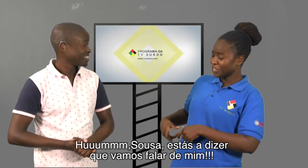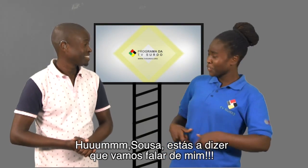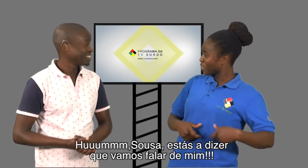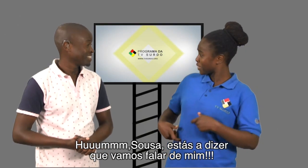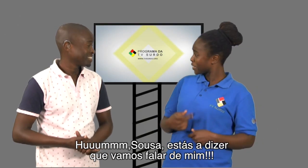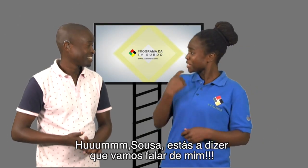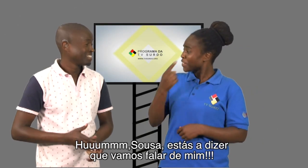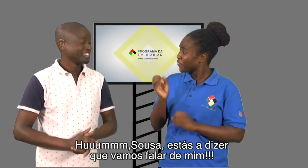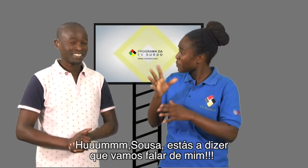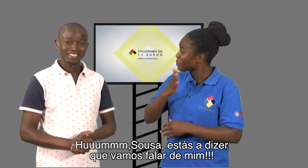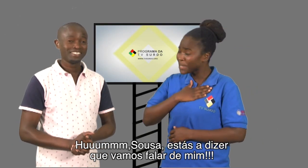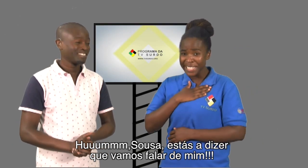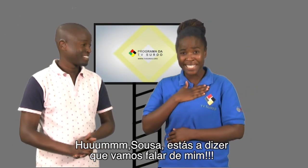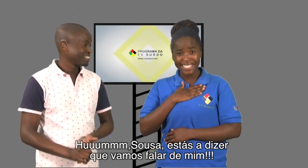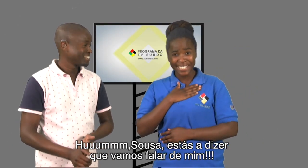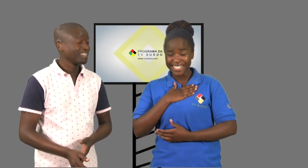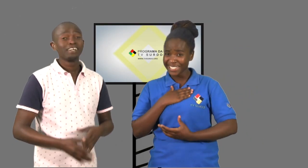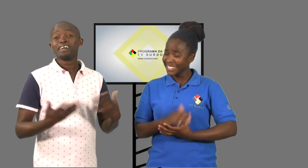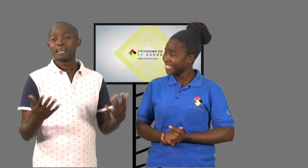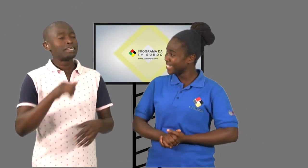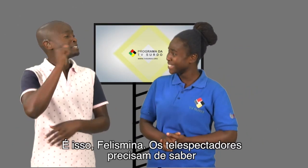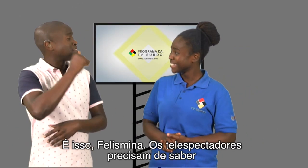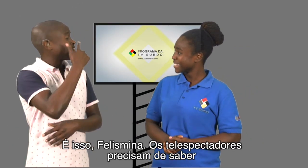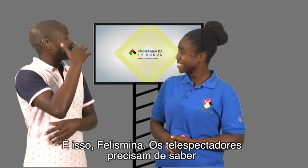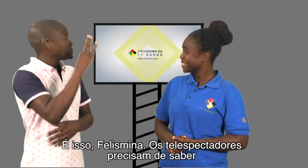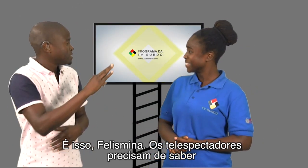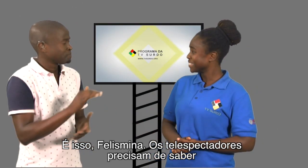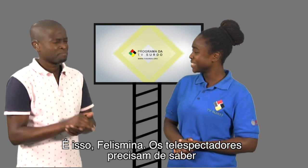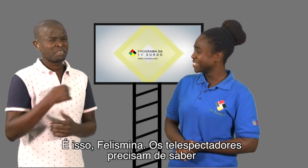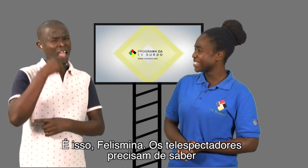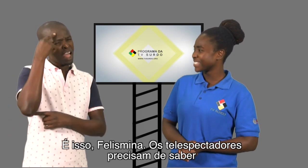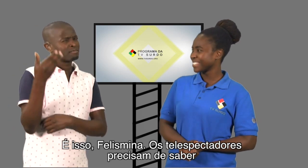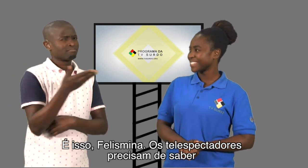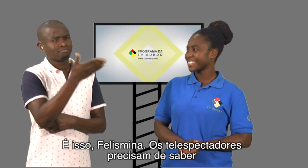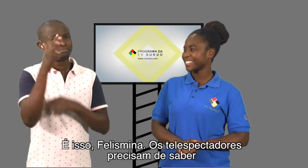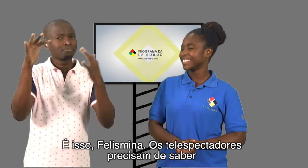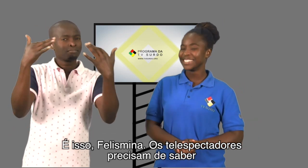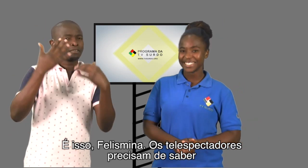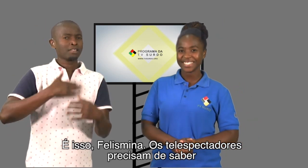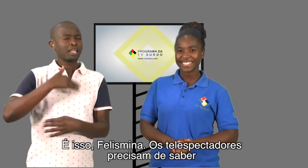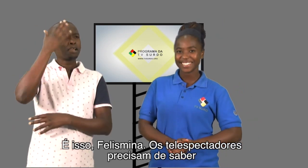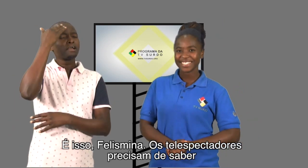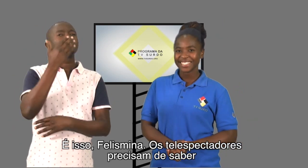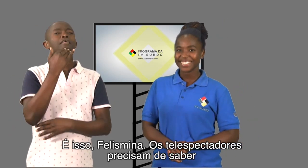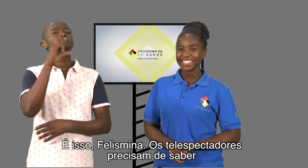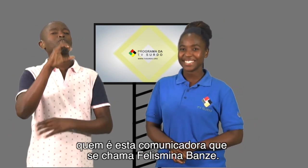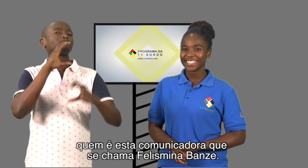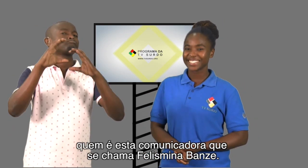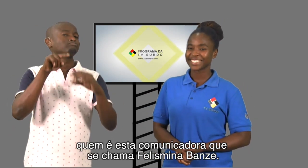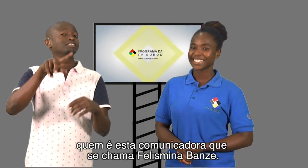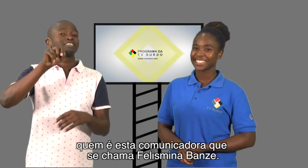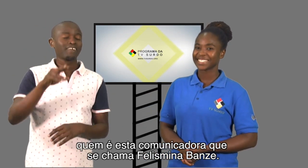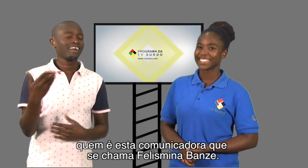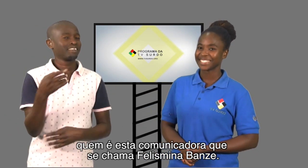Hum, Souza. Estás a dizer que vamos falar de mim? É isso, Felizmina. Os telespectadores precisam de saber quem